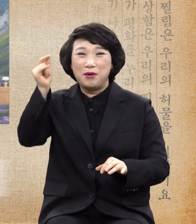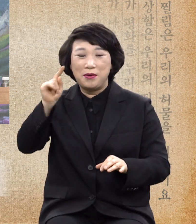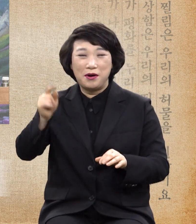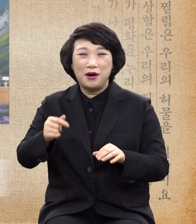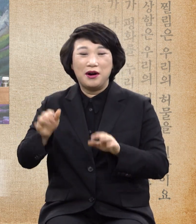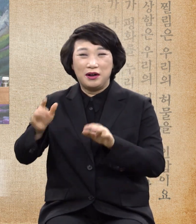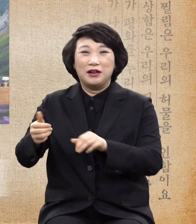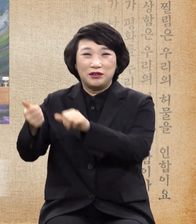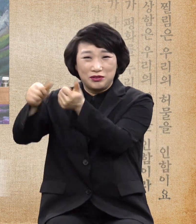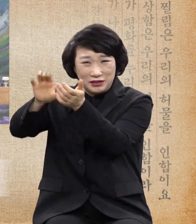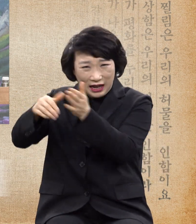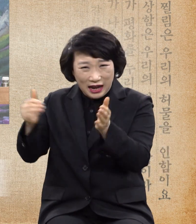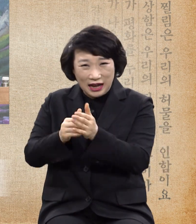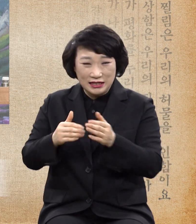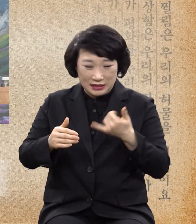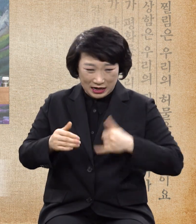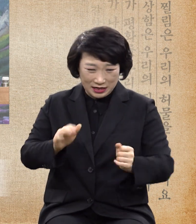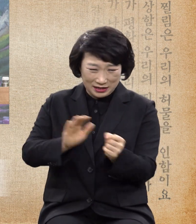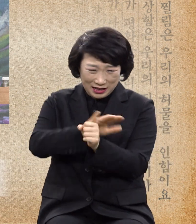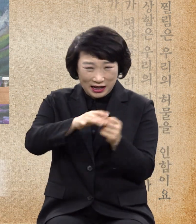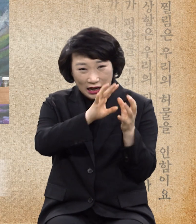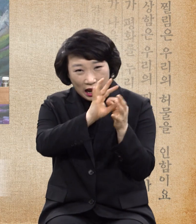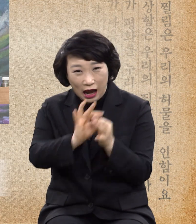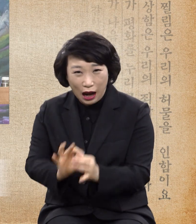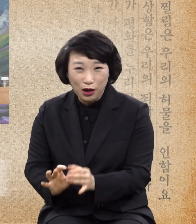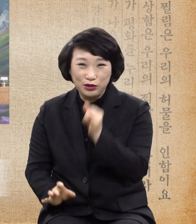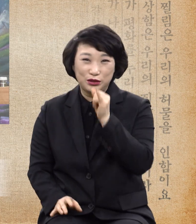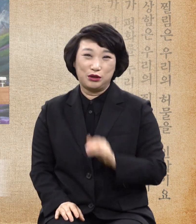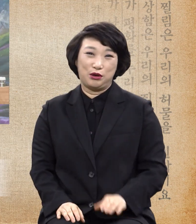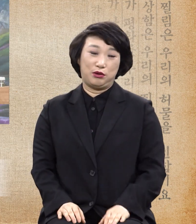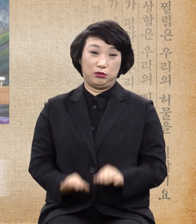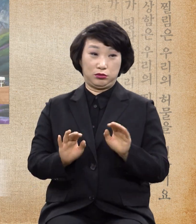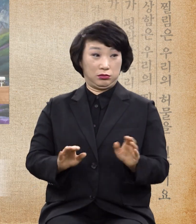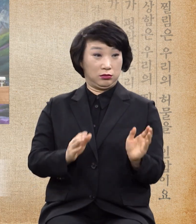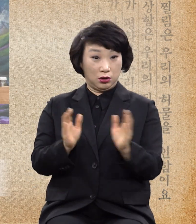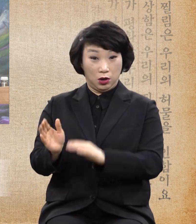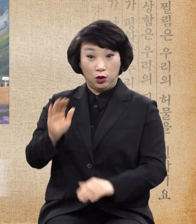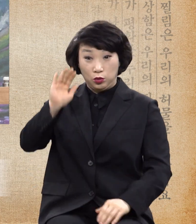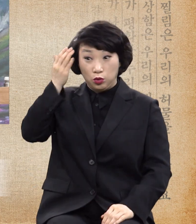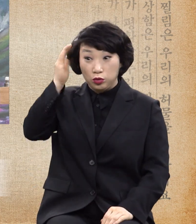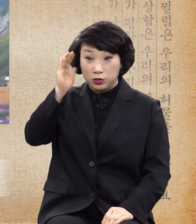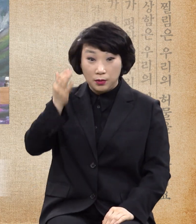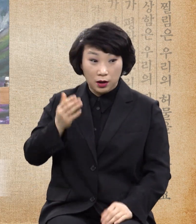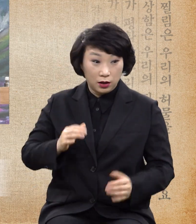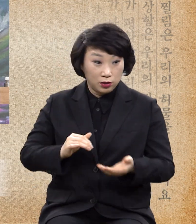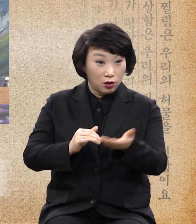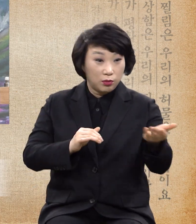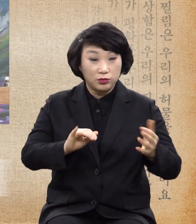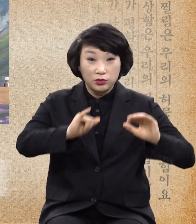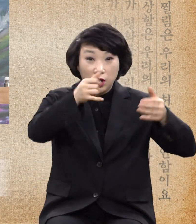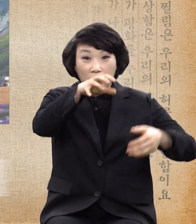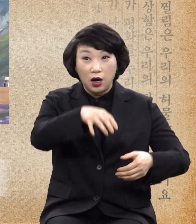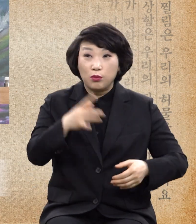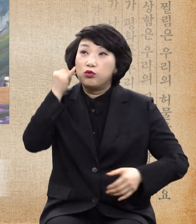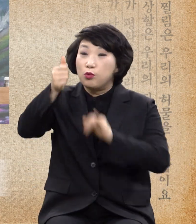꽉 차 있어요. 그런데 지금 세상은 그런 부모를 공경하라고 말하지 않아요.